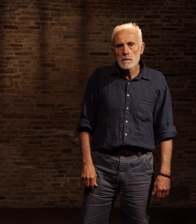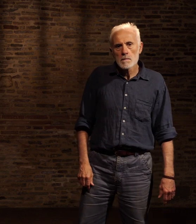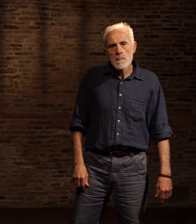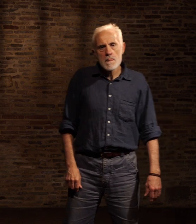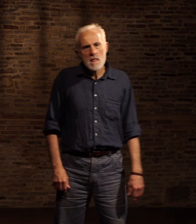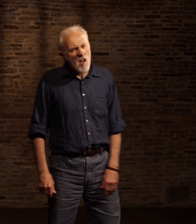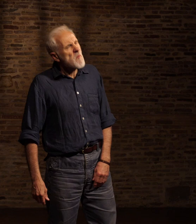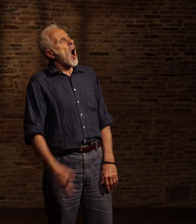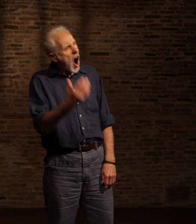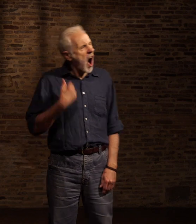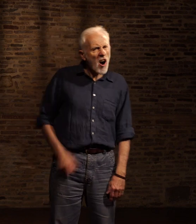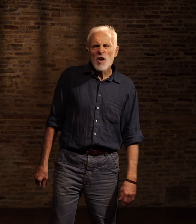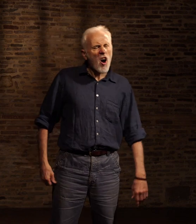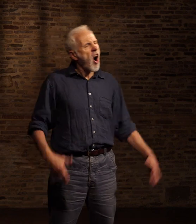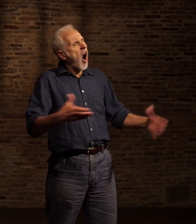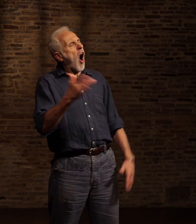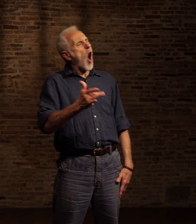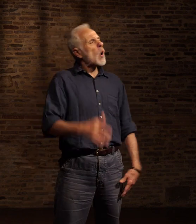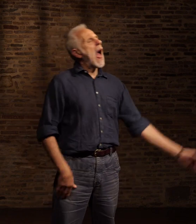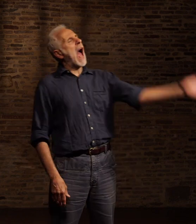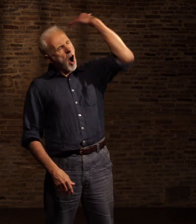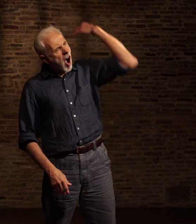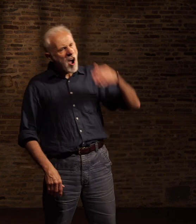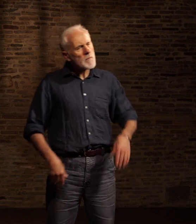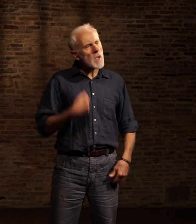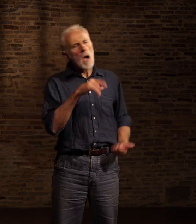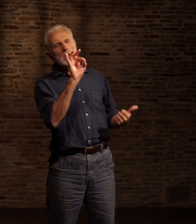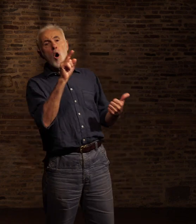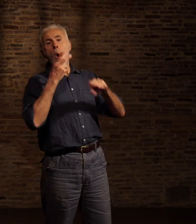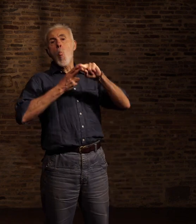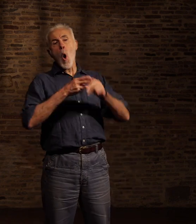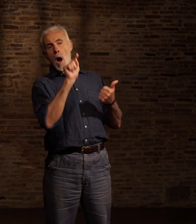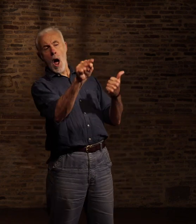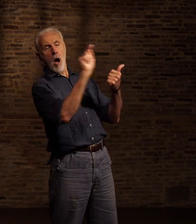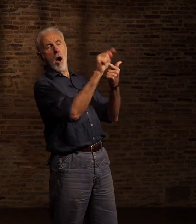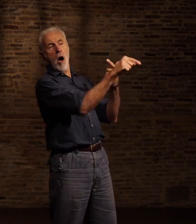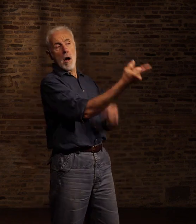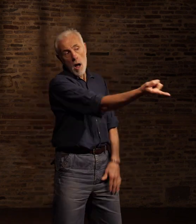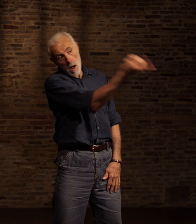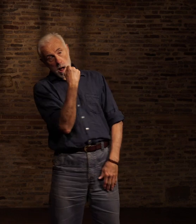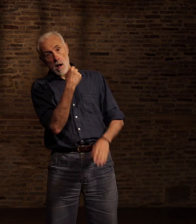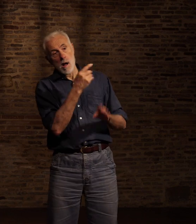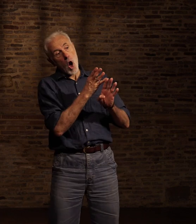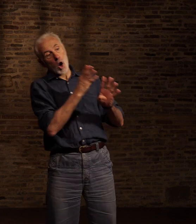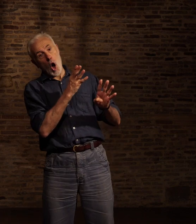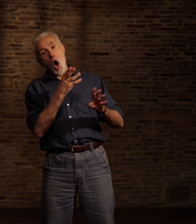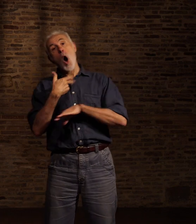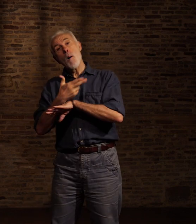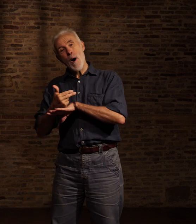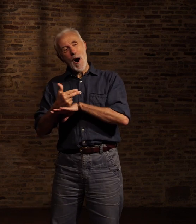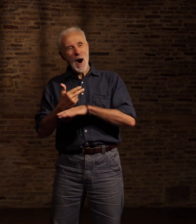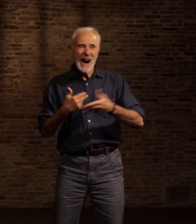Bon, pauvre bande d'enculé, ceux que j'appelle, vous faites la queue devant mon bureau Miller, Traytop, Walker et mon grand copain,